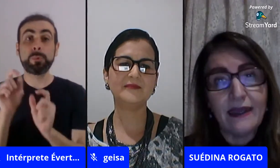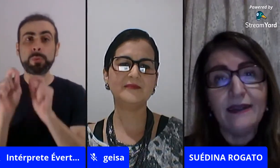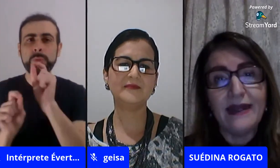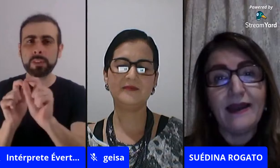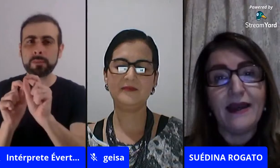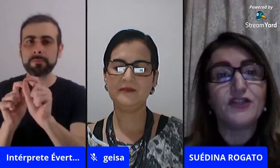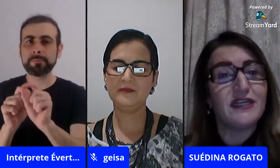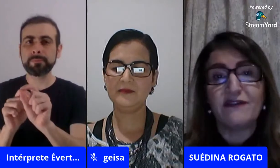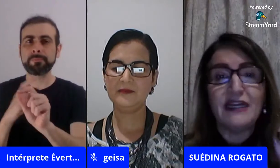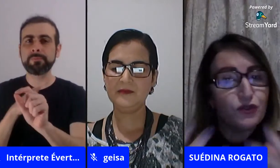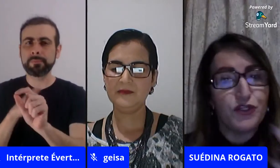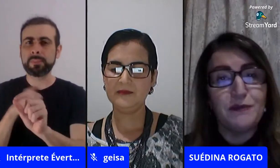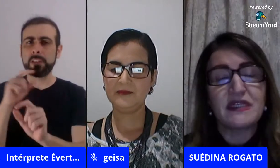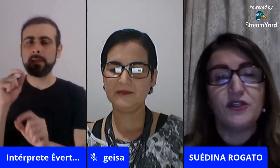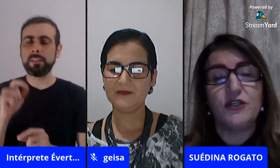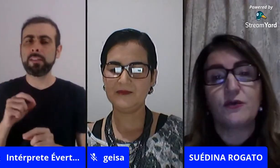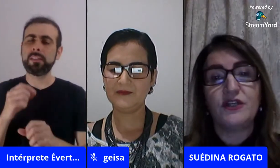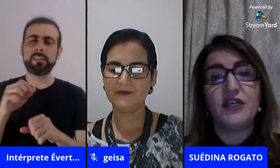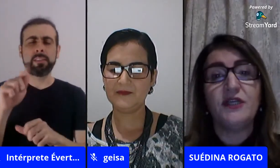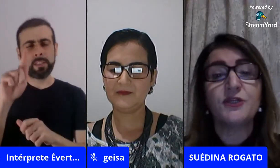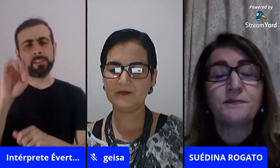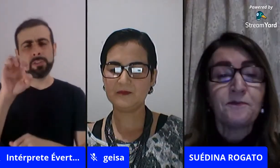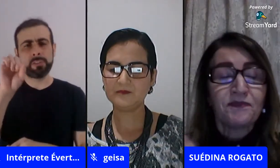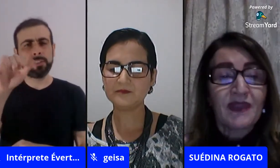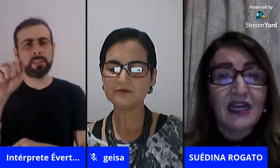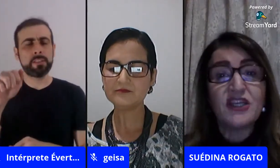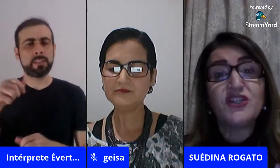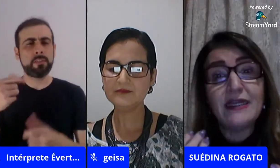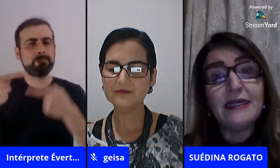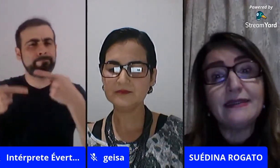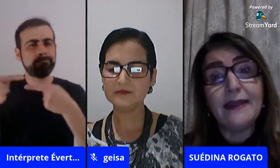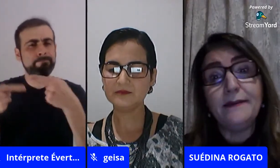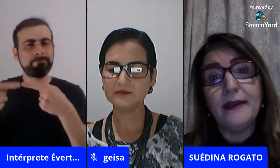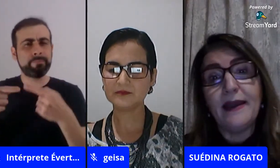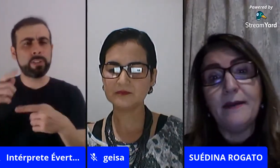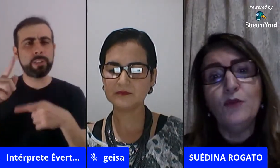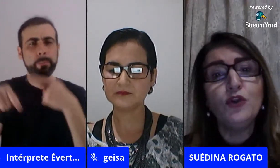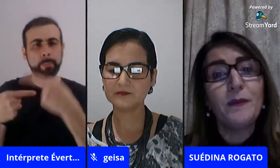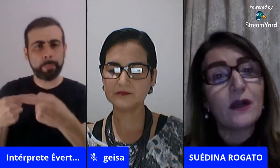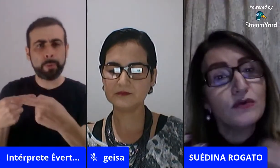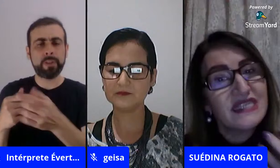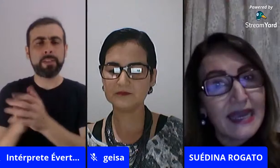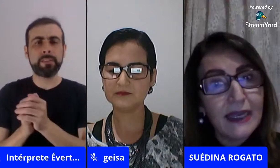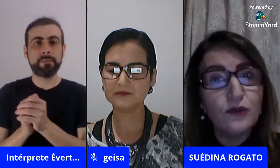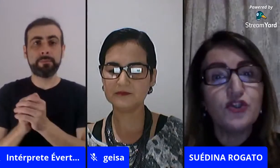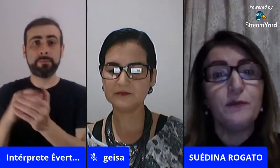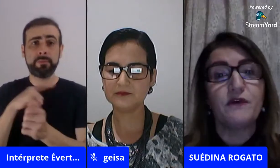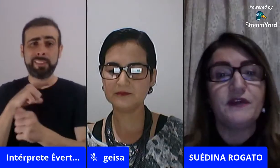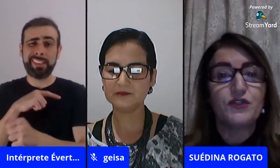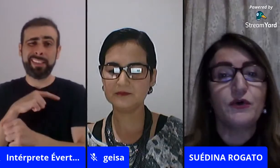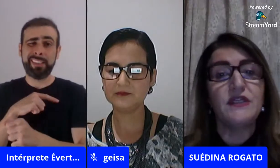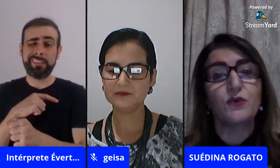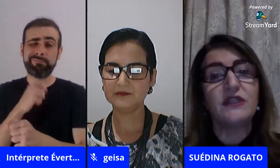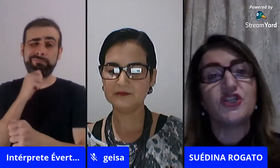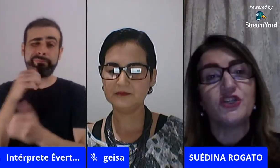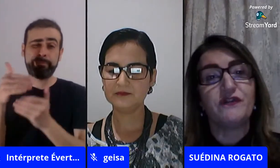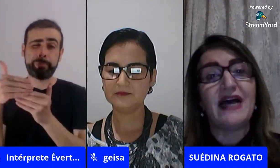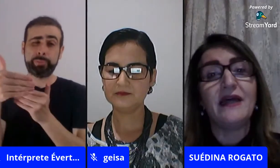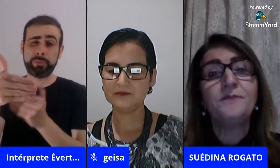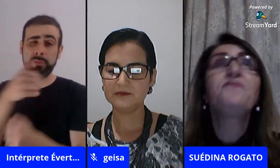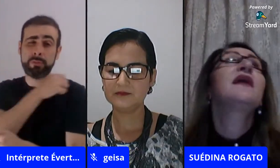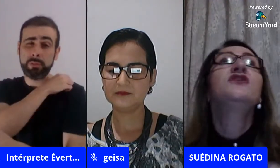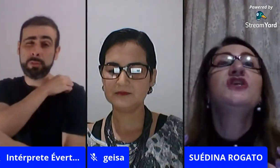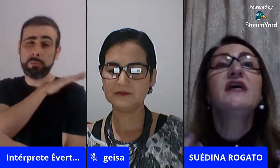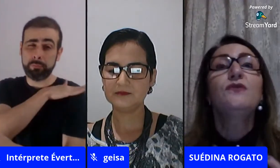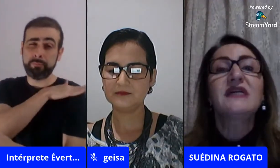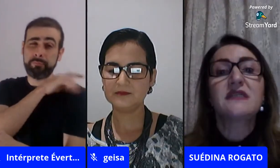ainda tem, né, a Geisa vai discutir bastante isso com a gente, a gente ainda tem muito preconceito de professores quando a